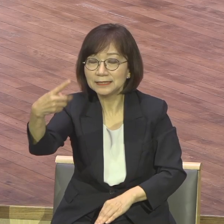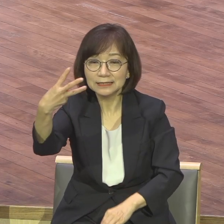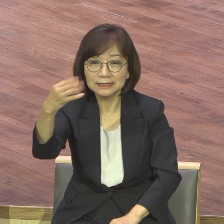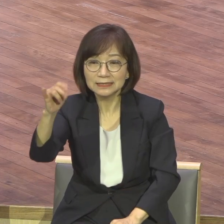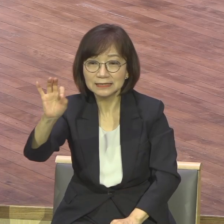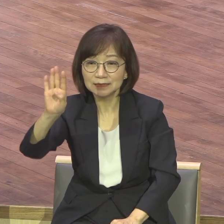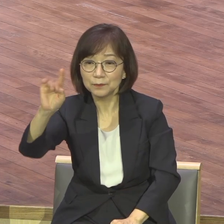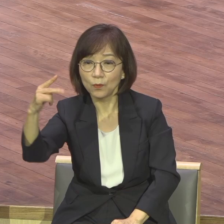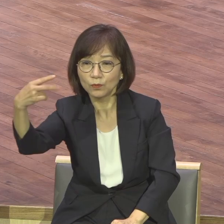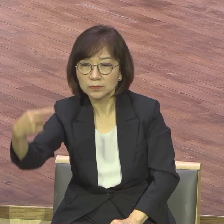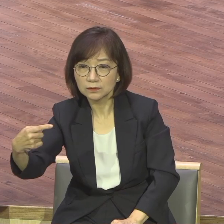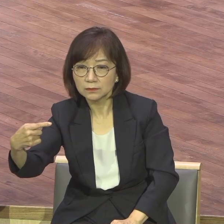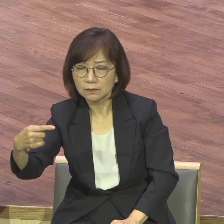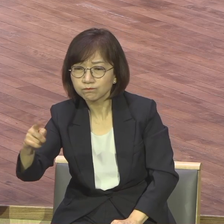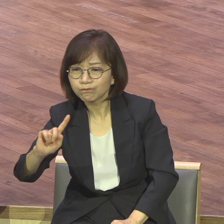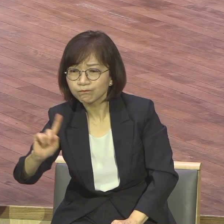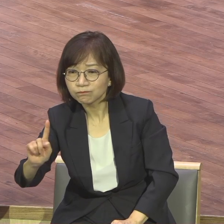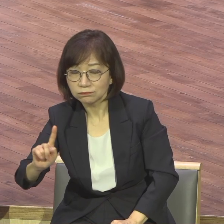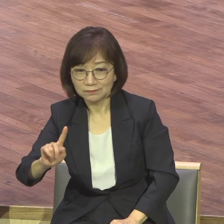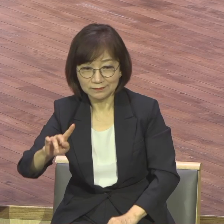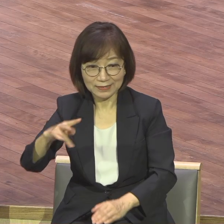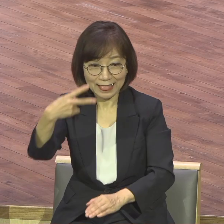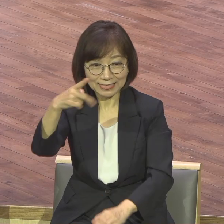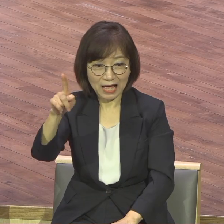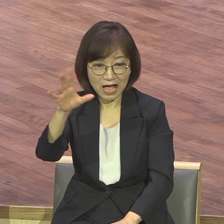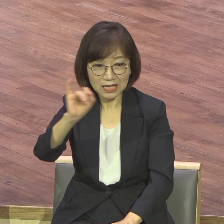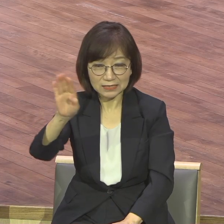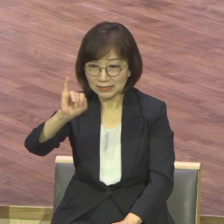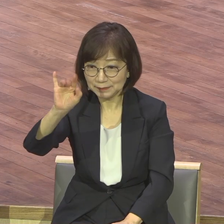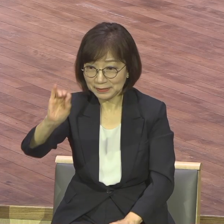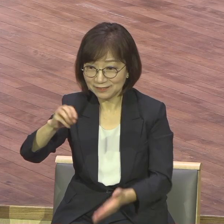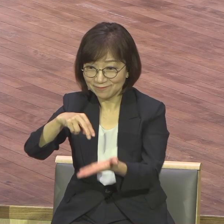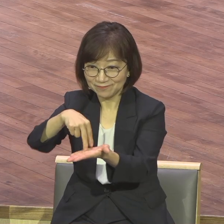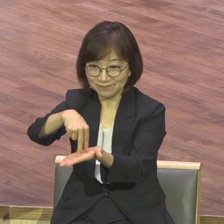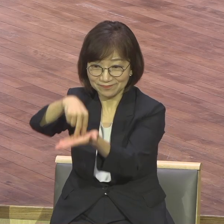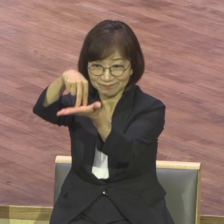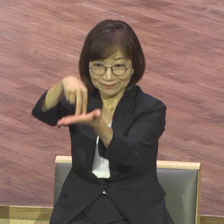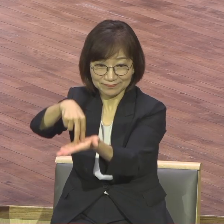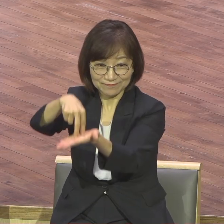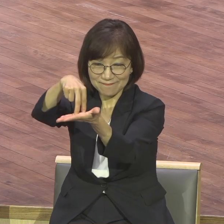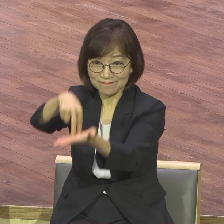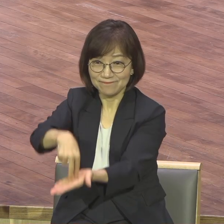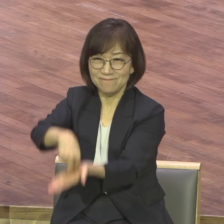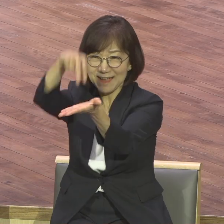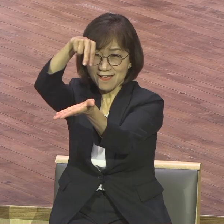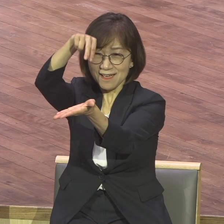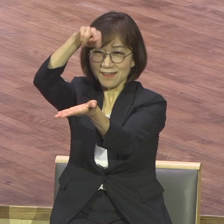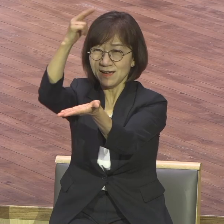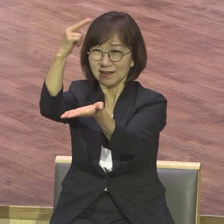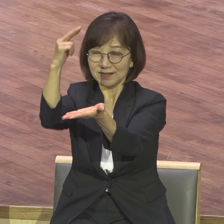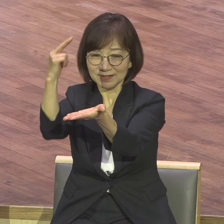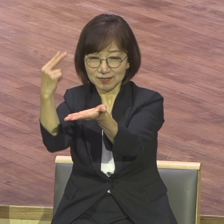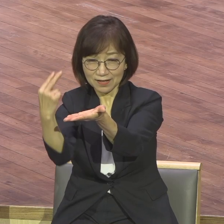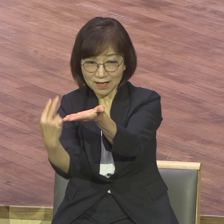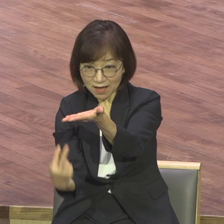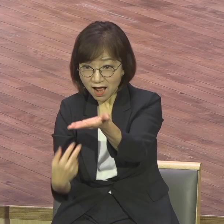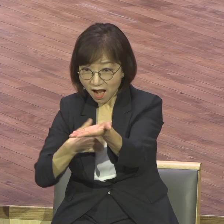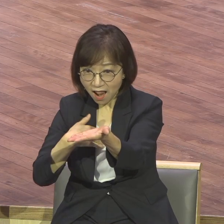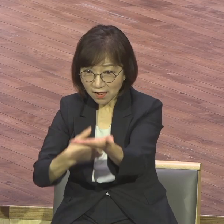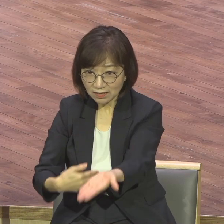스프링보드 무슨 말입니까? 다이빙을 할 때 다이빙 선수들이 말하지요 사용하는 도약대를 말하는